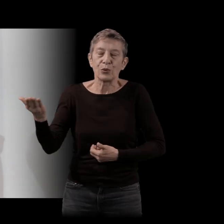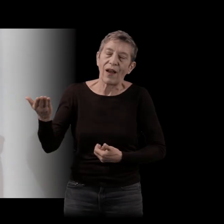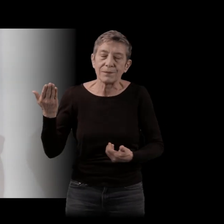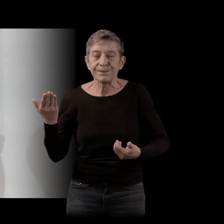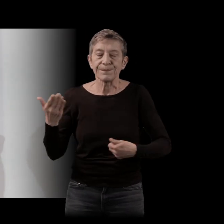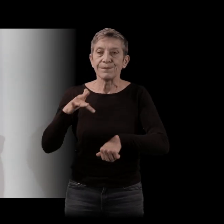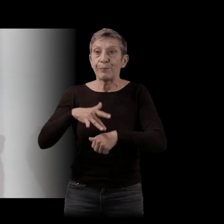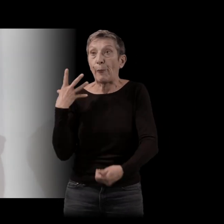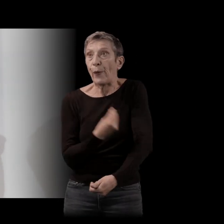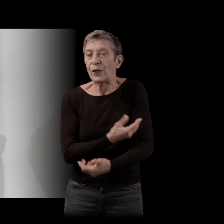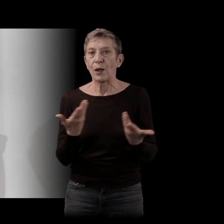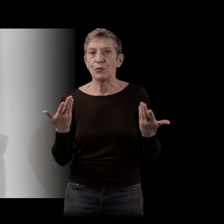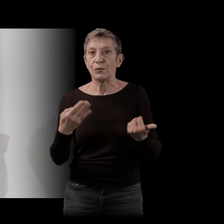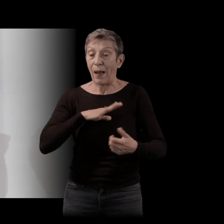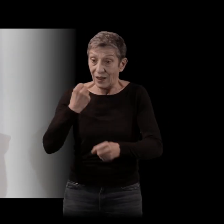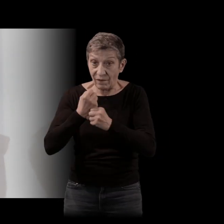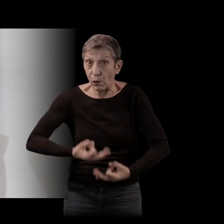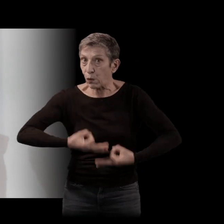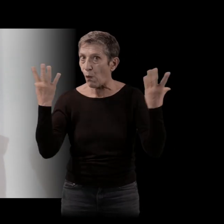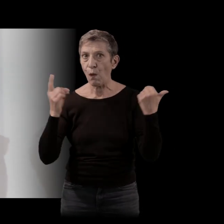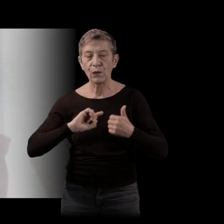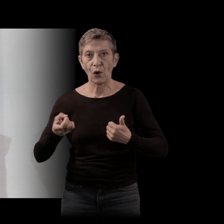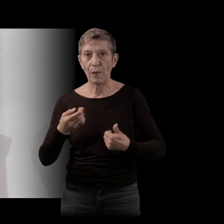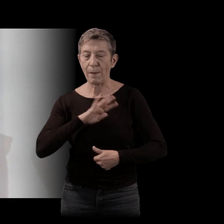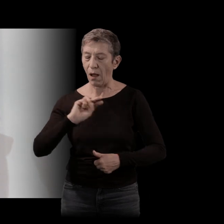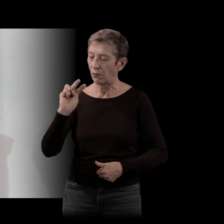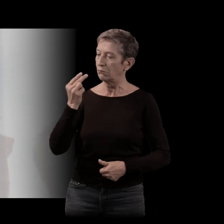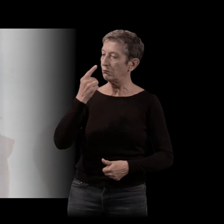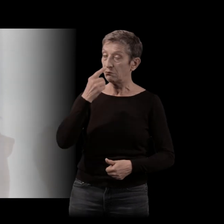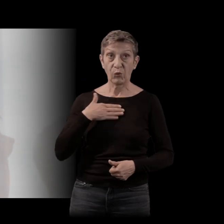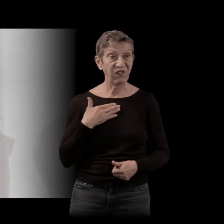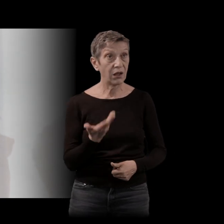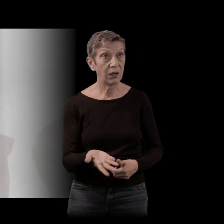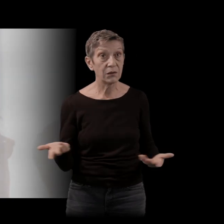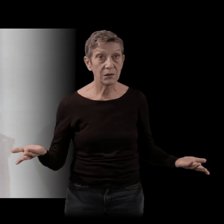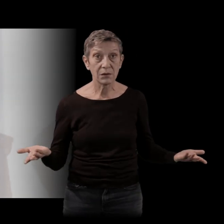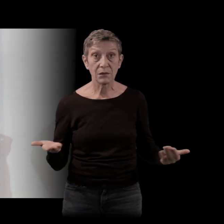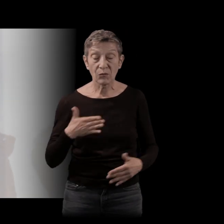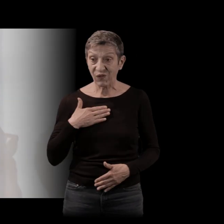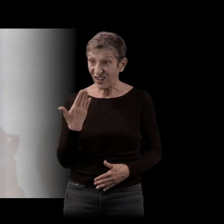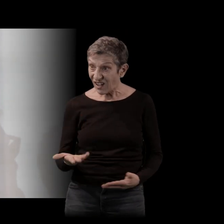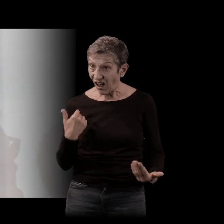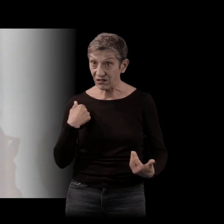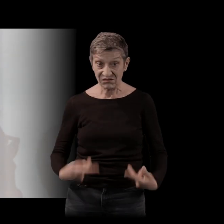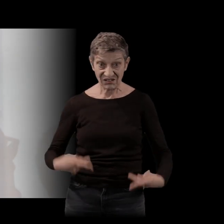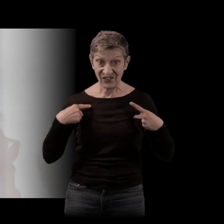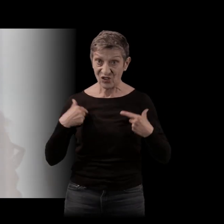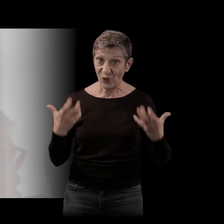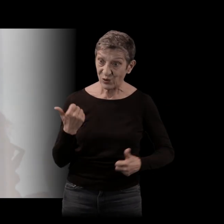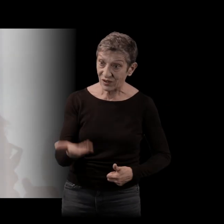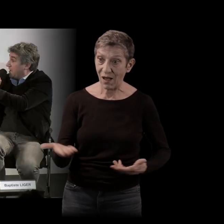ou pas seulement par surmenage, mais par le sentiment d'à quoi bon ? Putain, est-ce que c'est vraiment la vie que je voulais ? Et vie personnelle ? Justement par